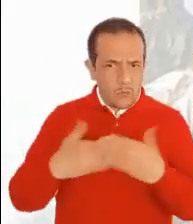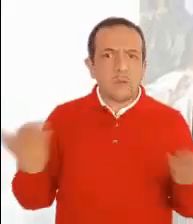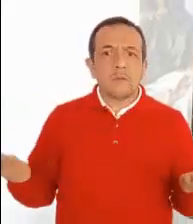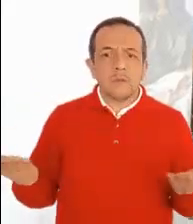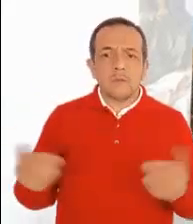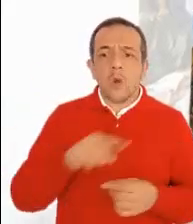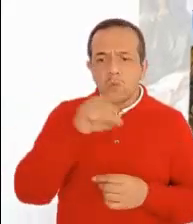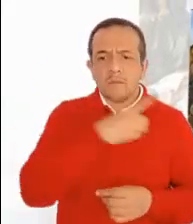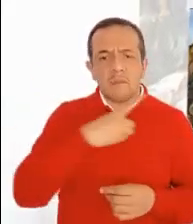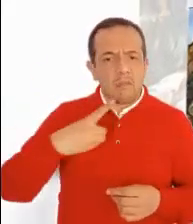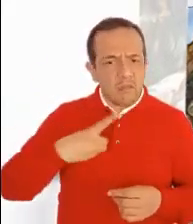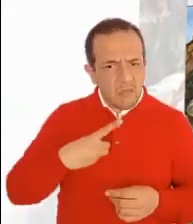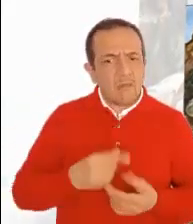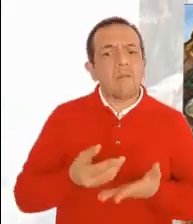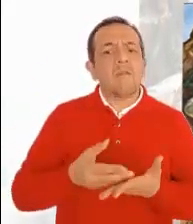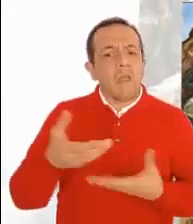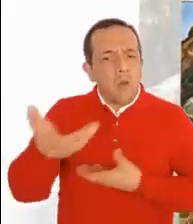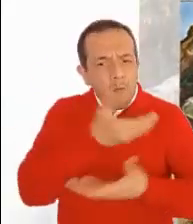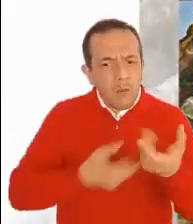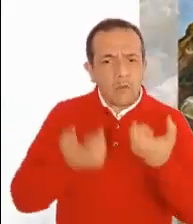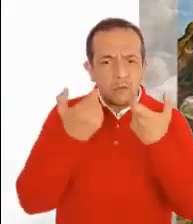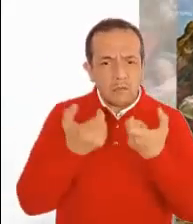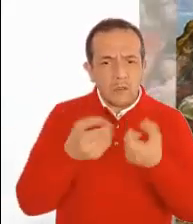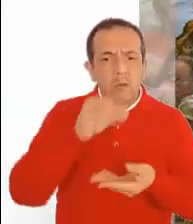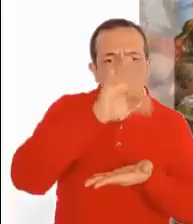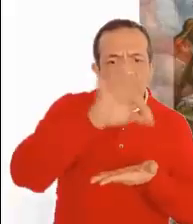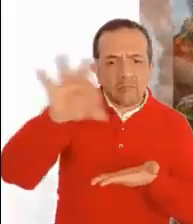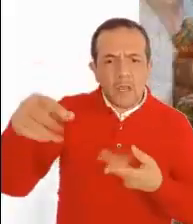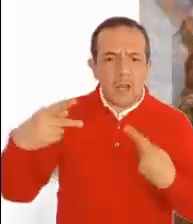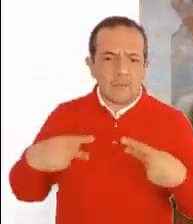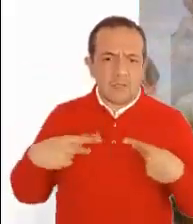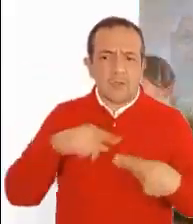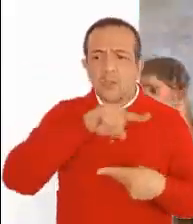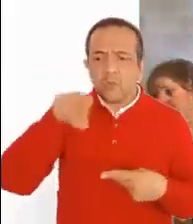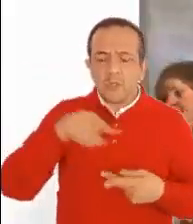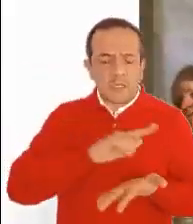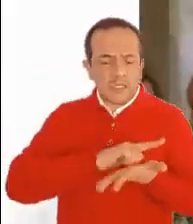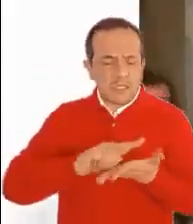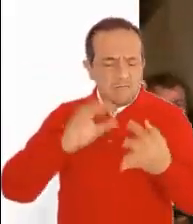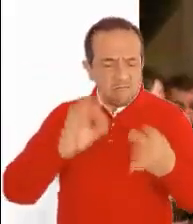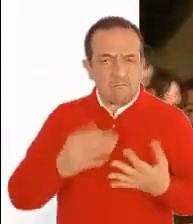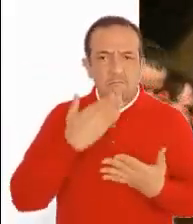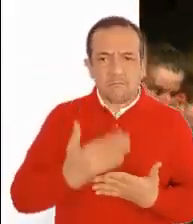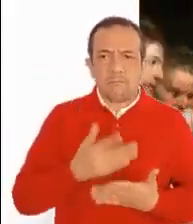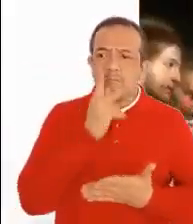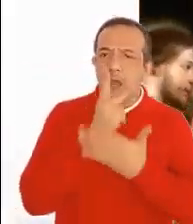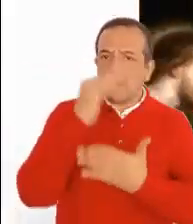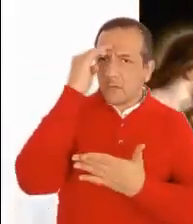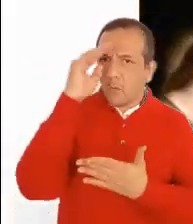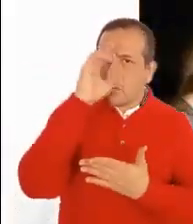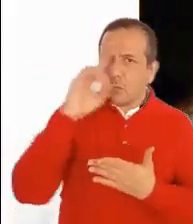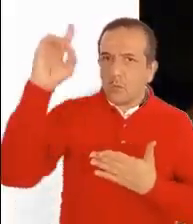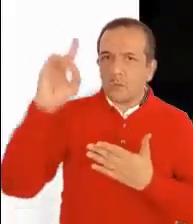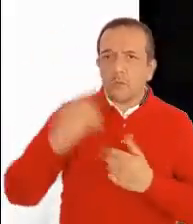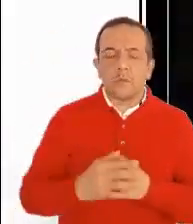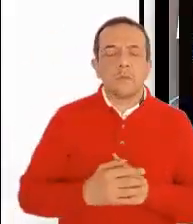Den más bien limosna de lo que tiene y todo lo de ustedes quedara limpio. Palabra